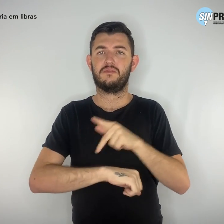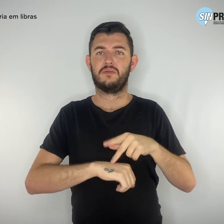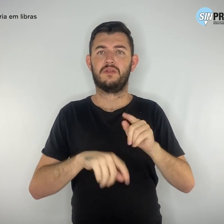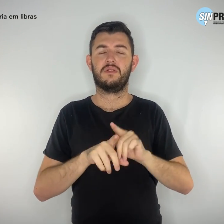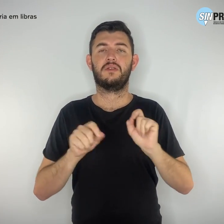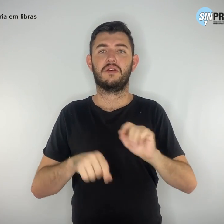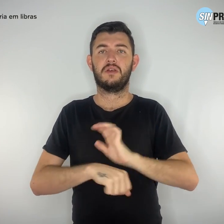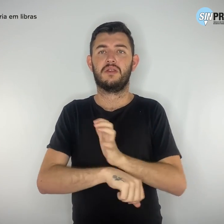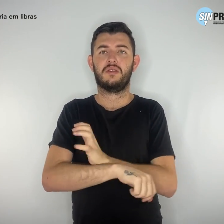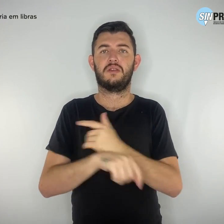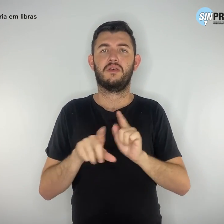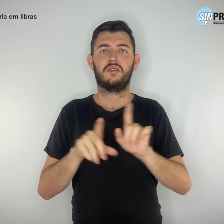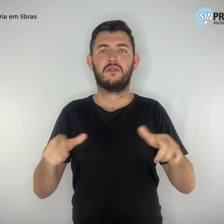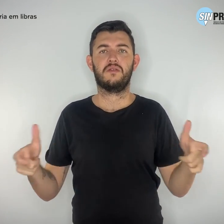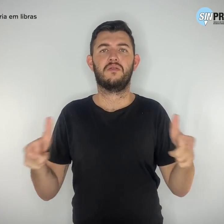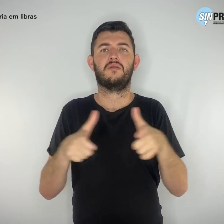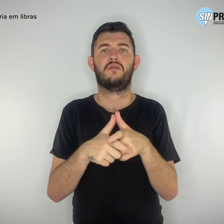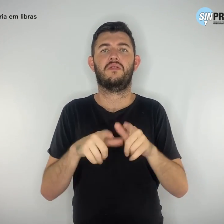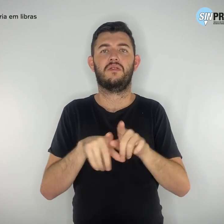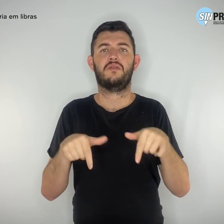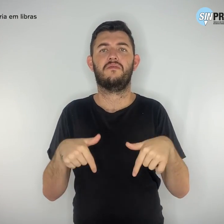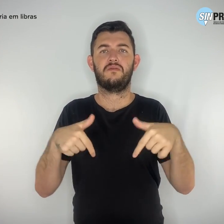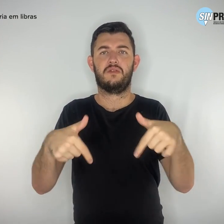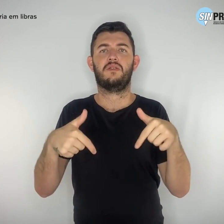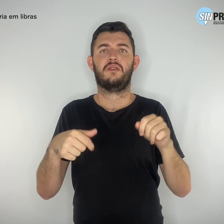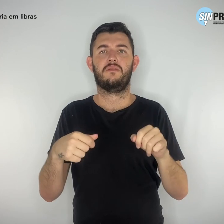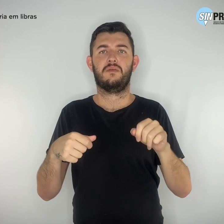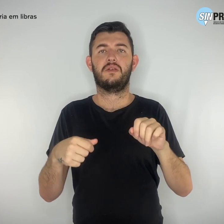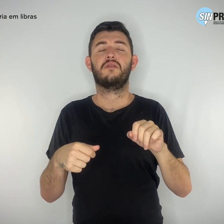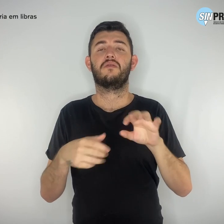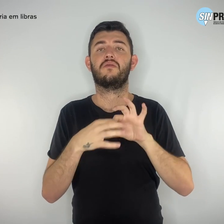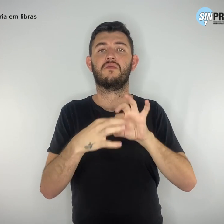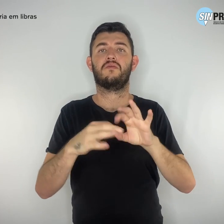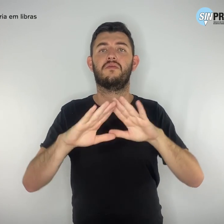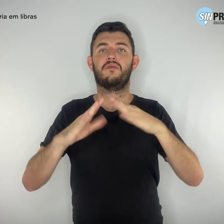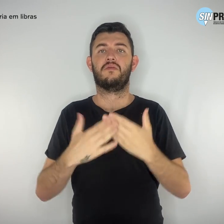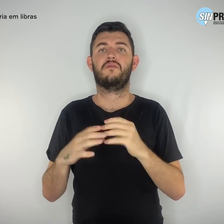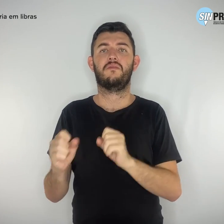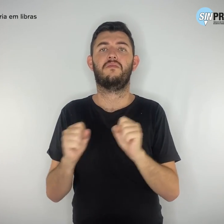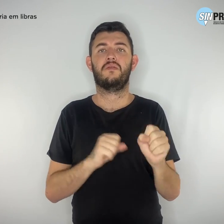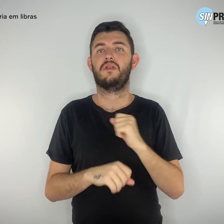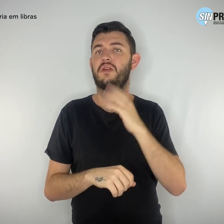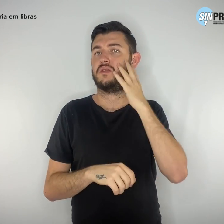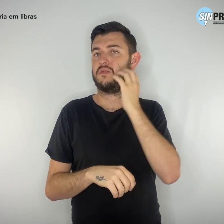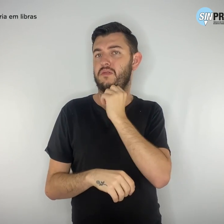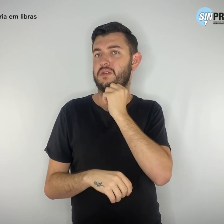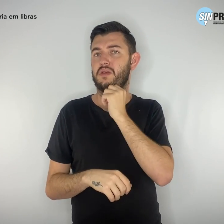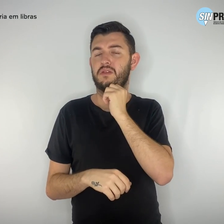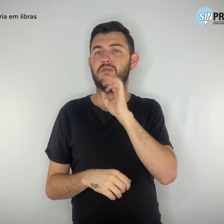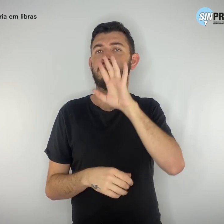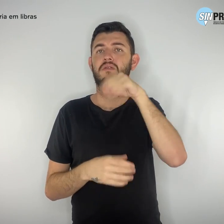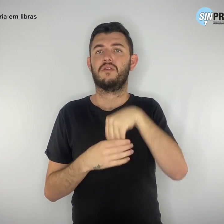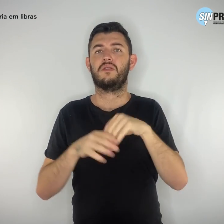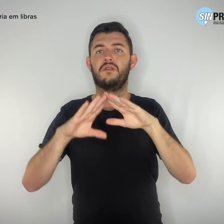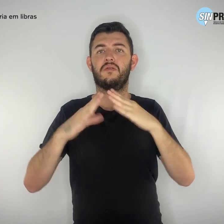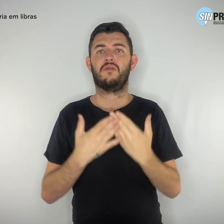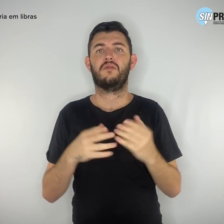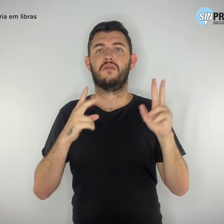e combate ao racismo na escola, que pode ser adotado nas escolas como um instrumento de